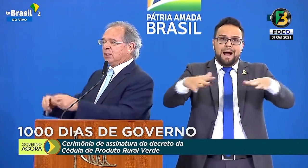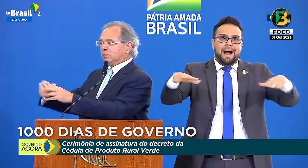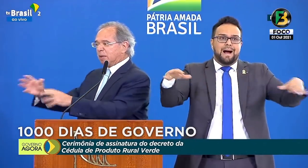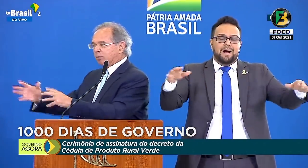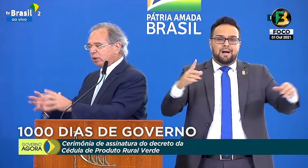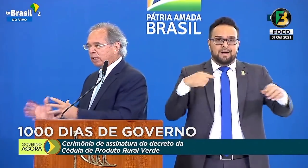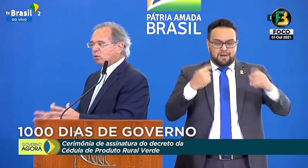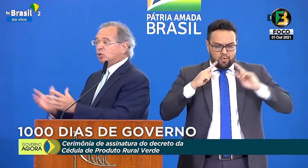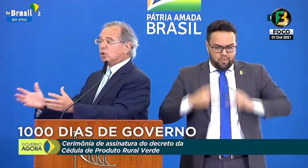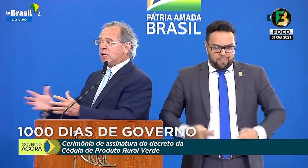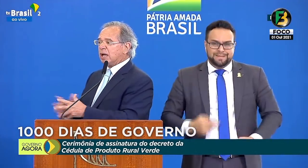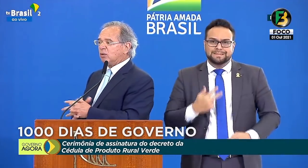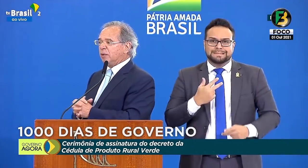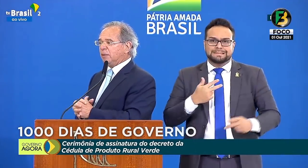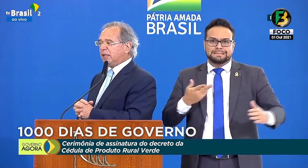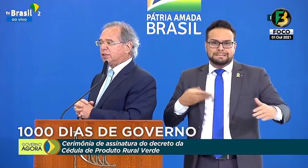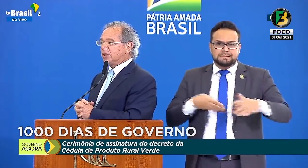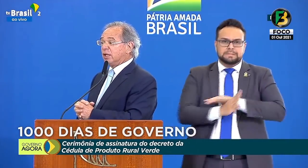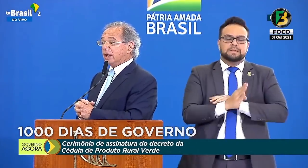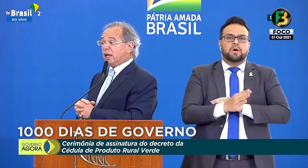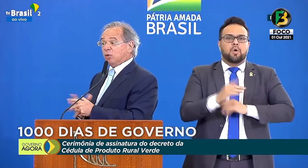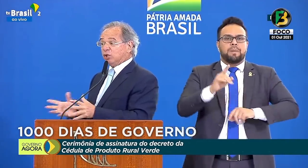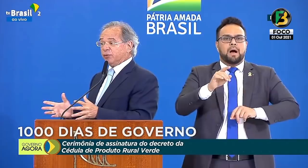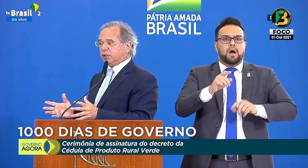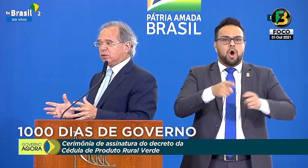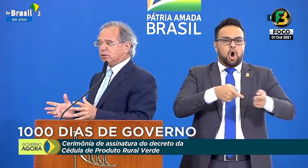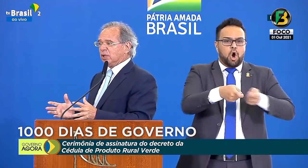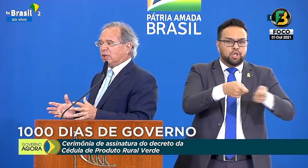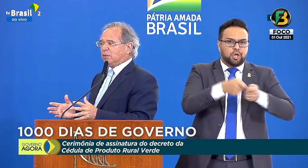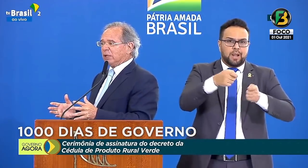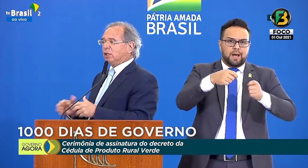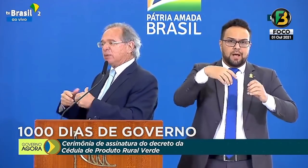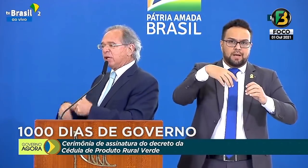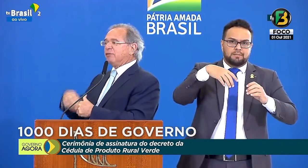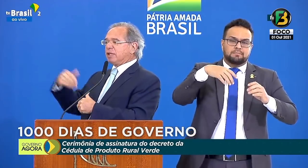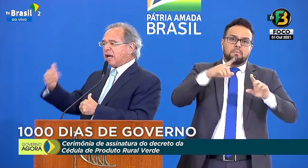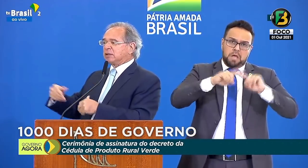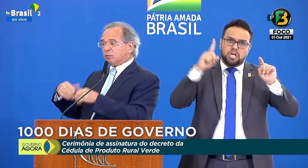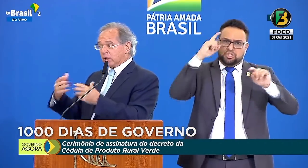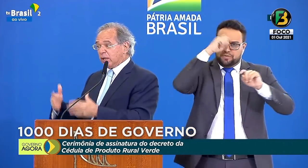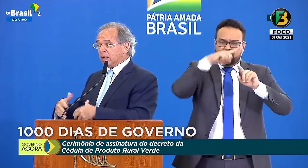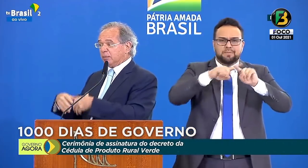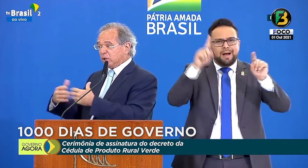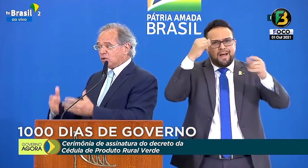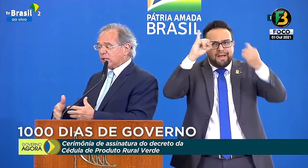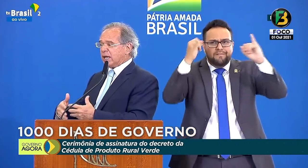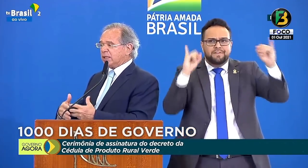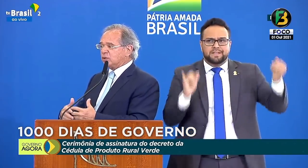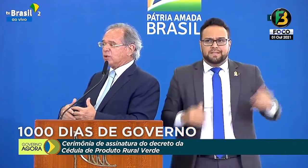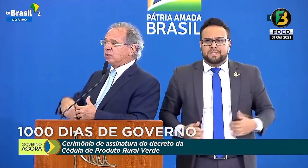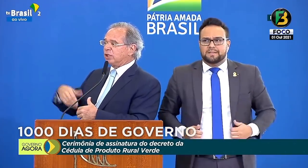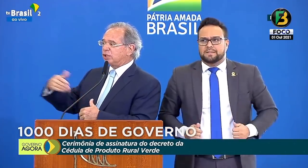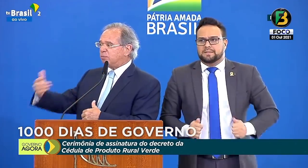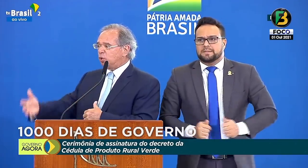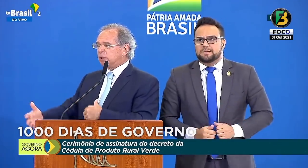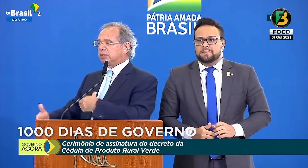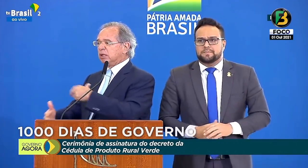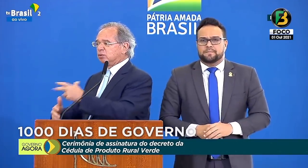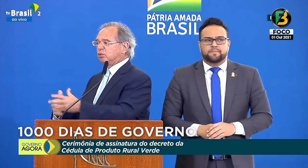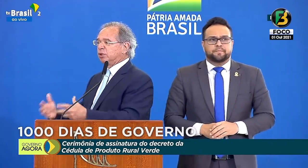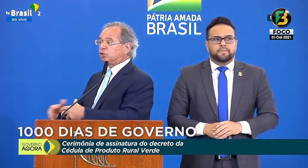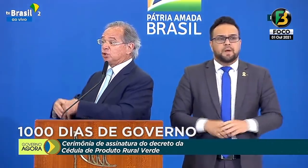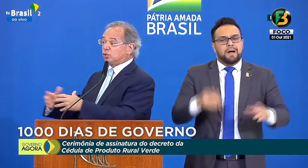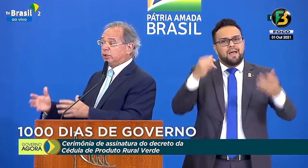oceano, para poder controlar o meio ambiente. É muito difícil, mas nós temos que evitar, temos que ambicionar isso, não deixar